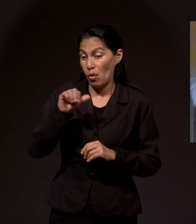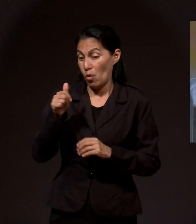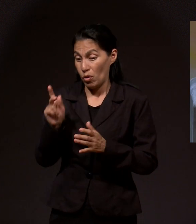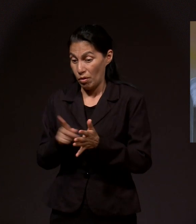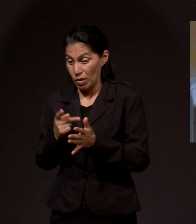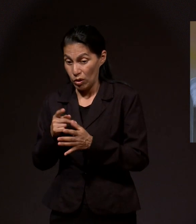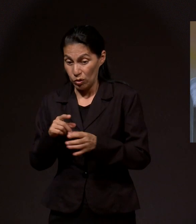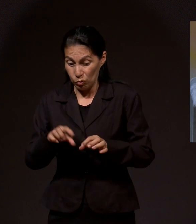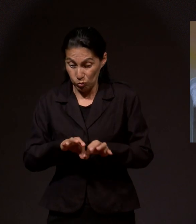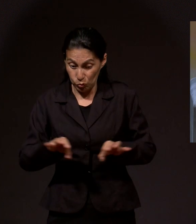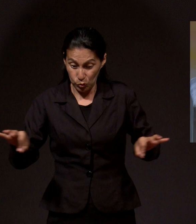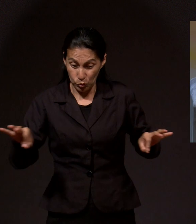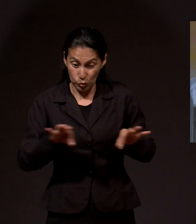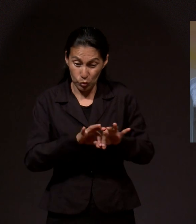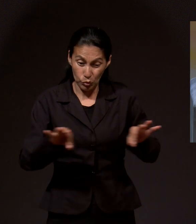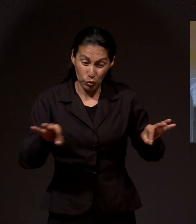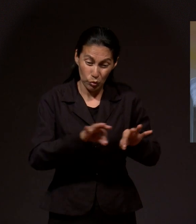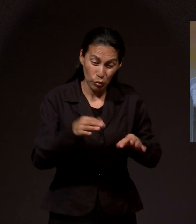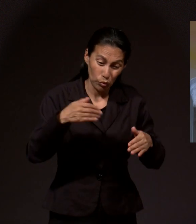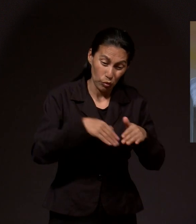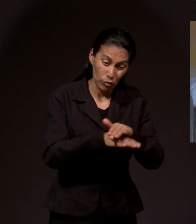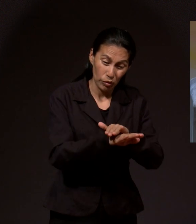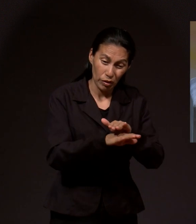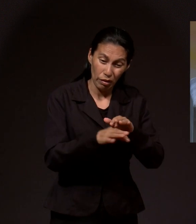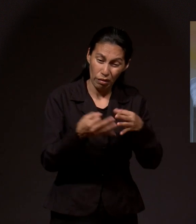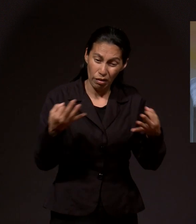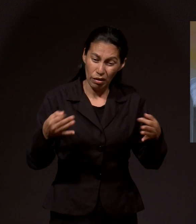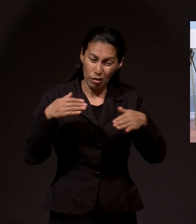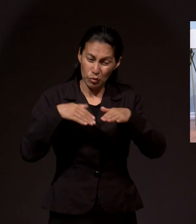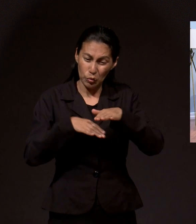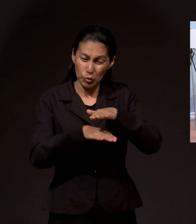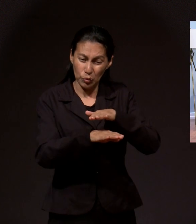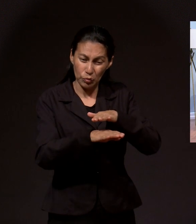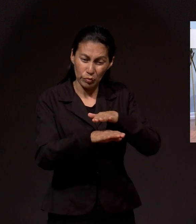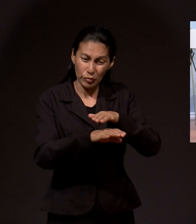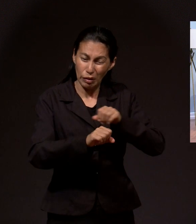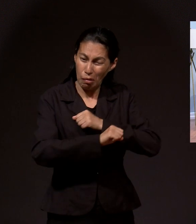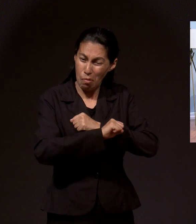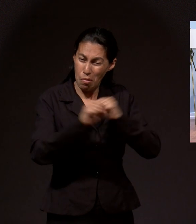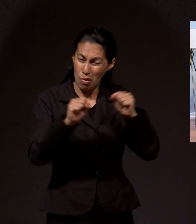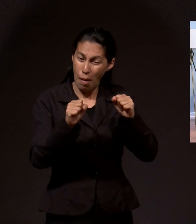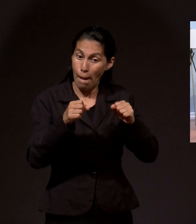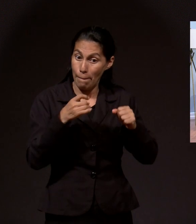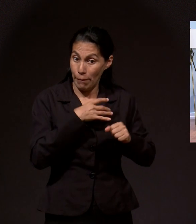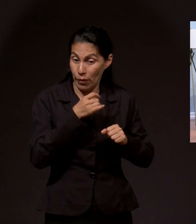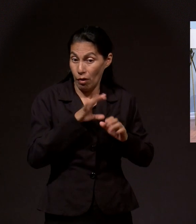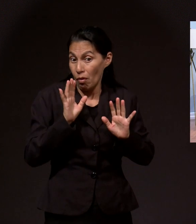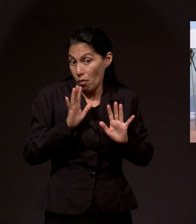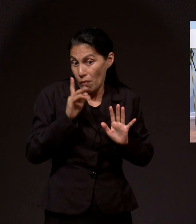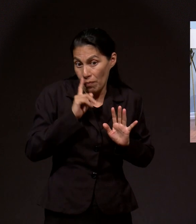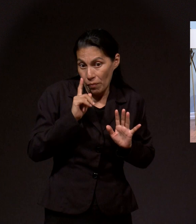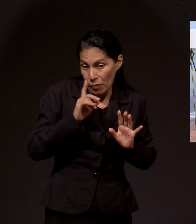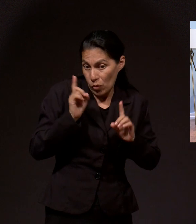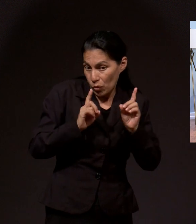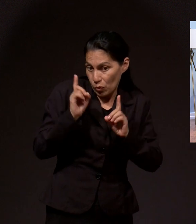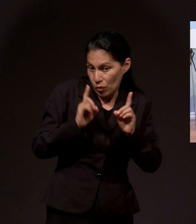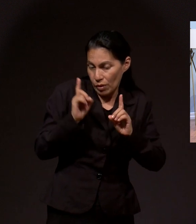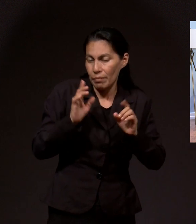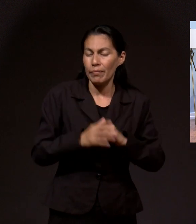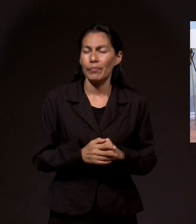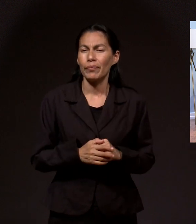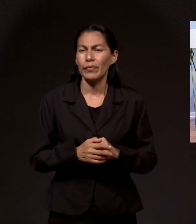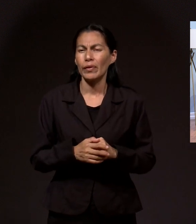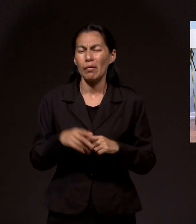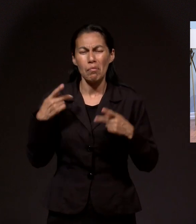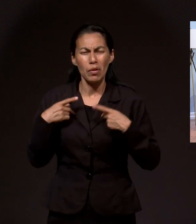también las tuberías y pues fuera una catástrofe muy fuerte, ¿no? Y pues toda la gente corriendo, mis vecinos. Y